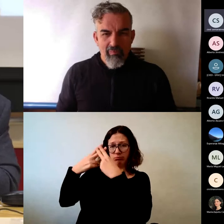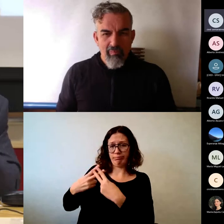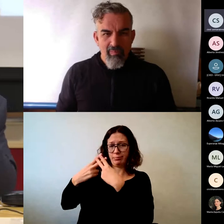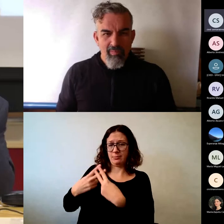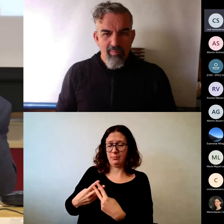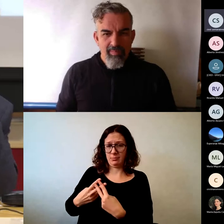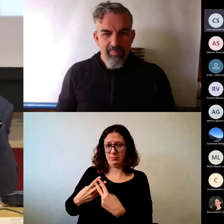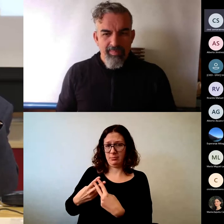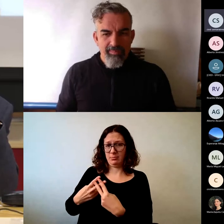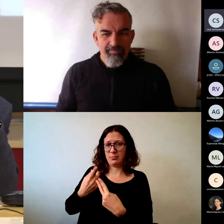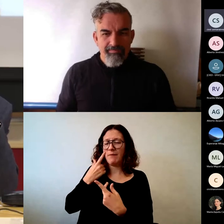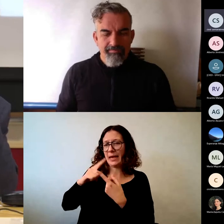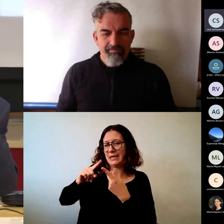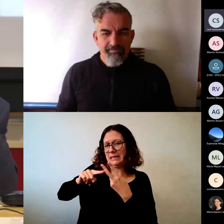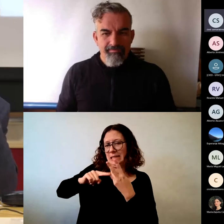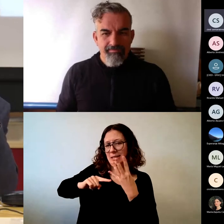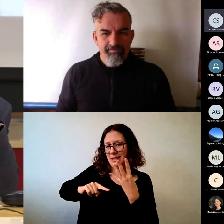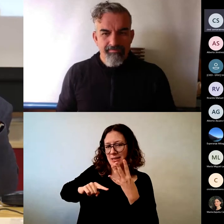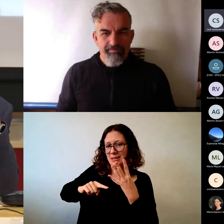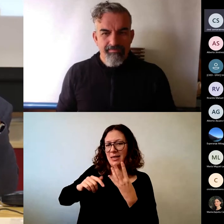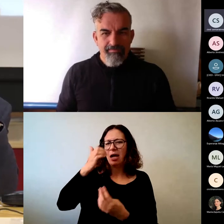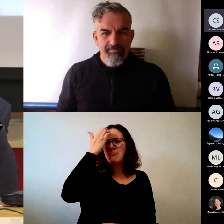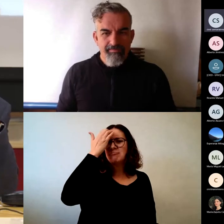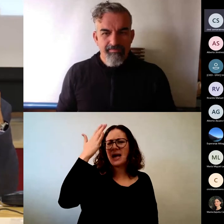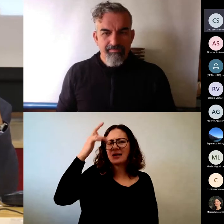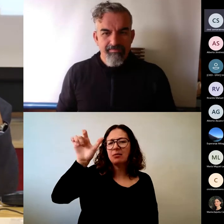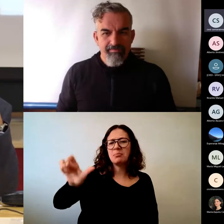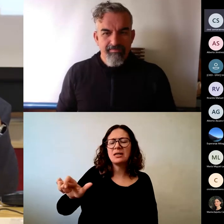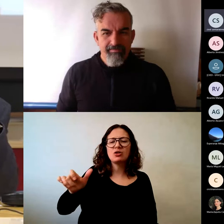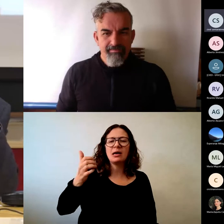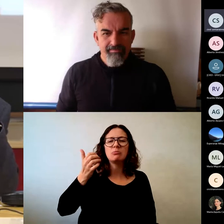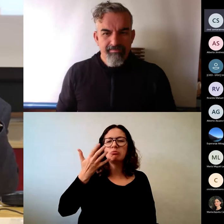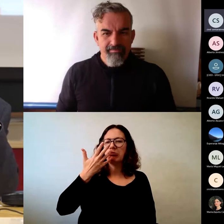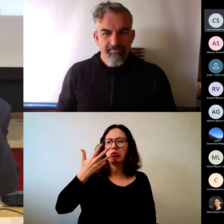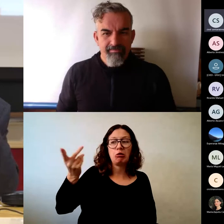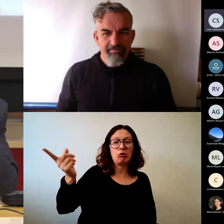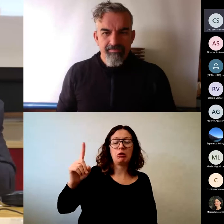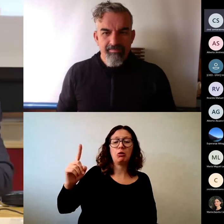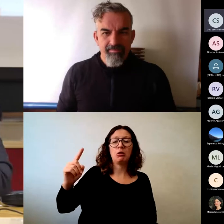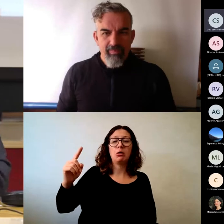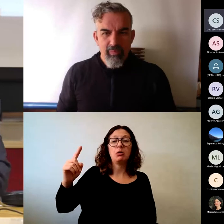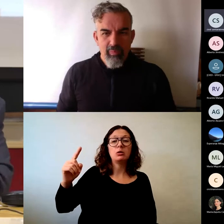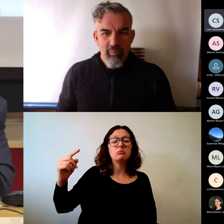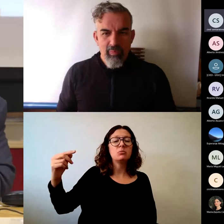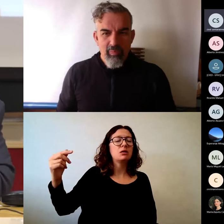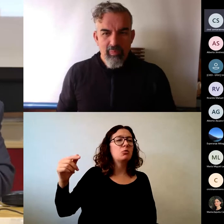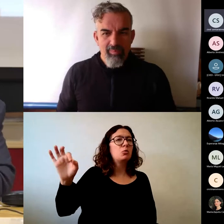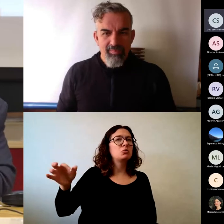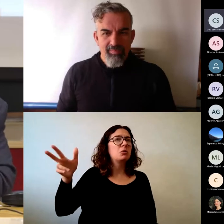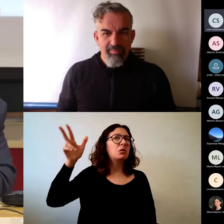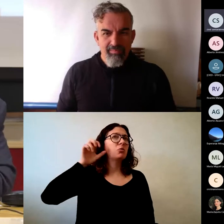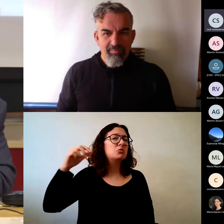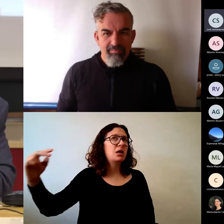imaginaros que lo que tenemos es un extraño que no conocemos que nos mira de lejos nos ha escuchado y nos dice seis con siete